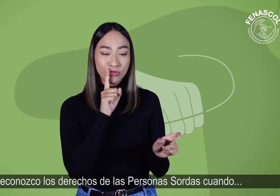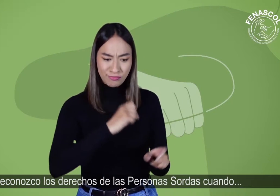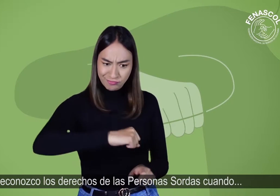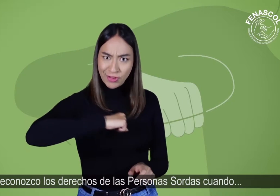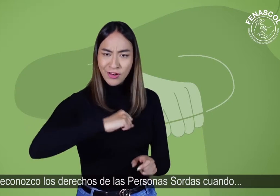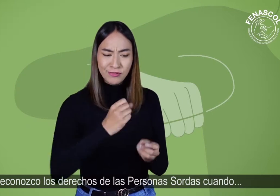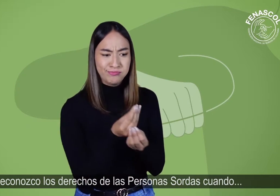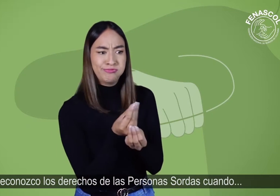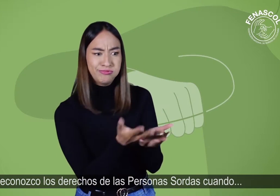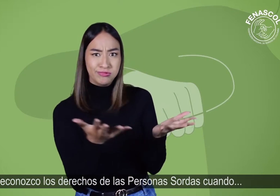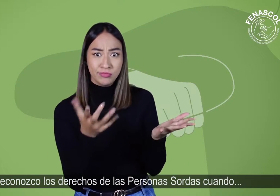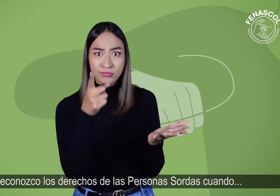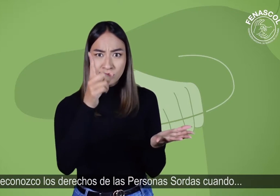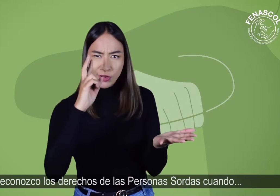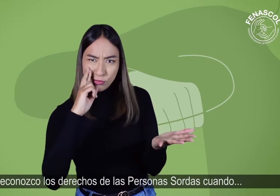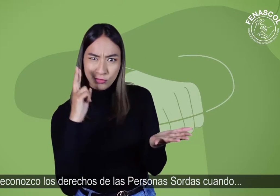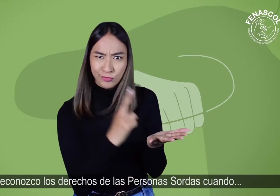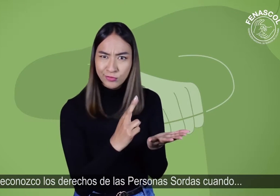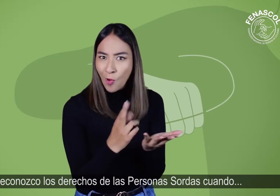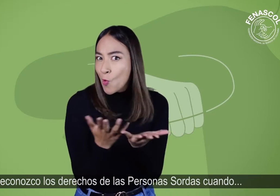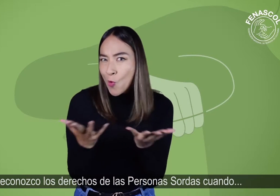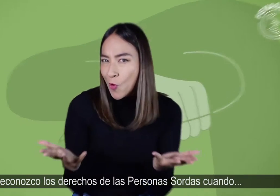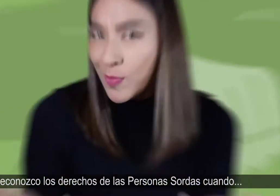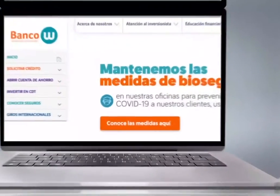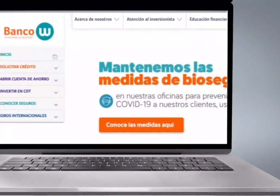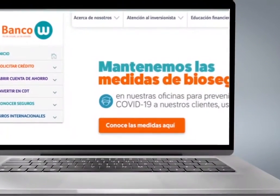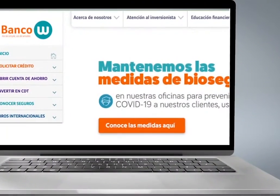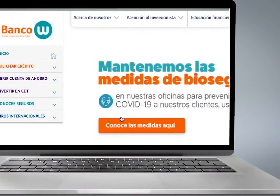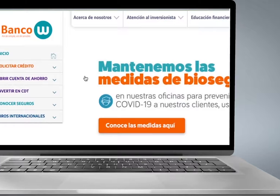¿Reconozco los derechos de las personas sordas cuando...?